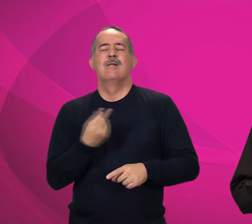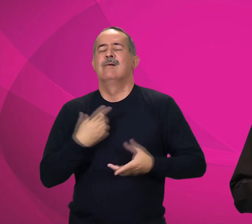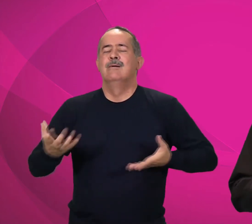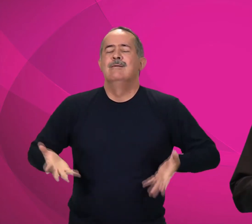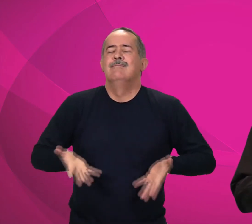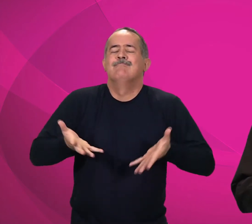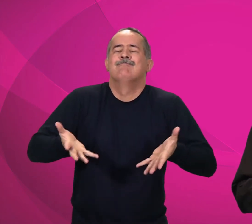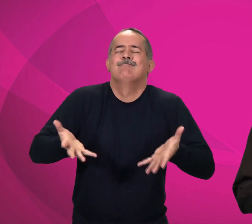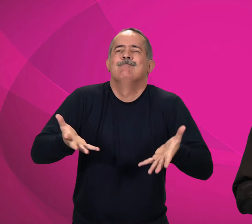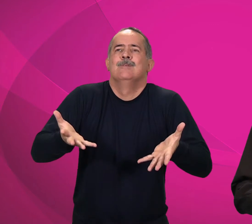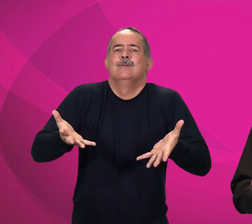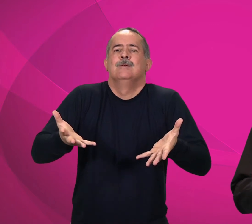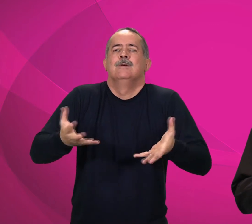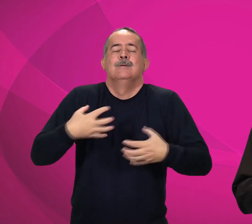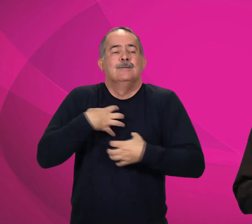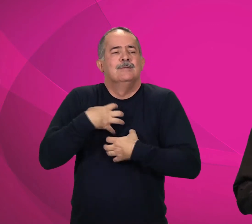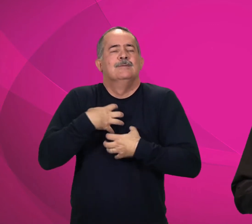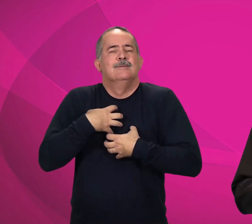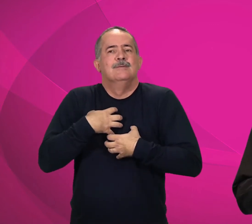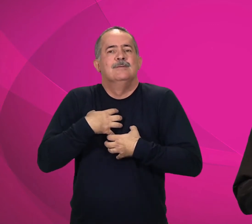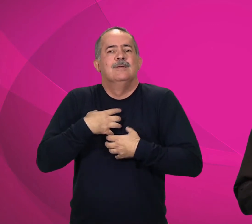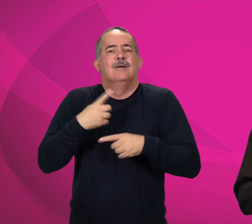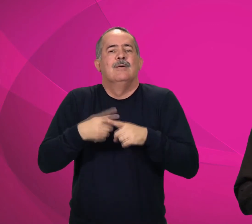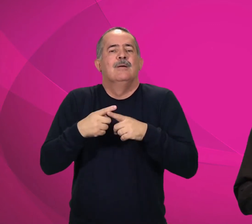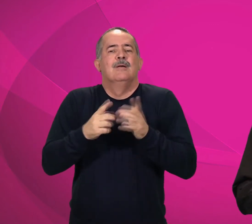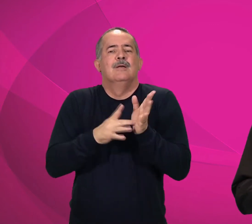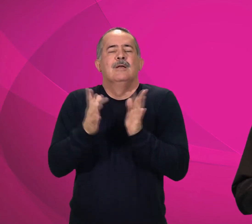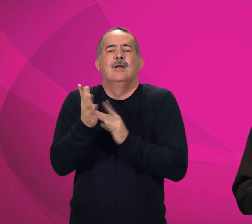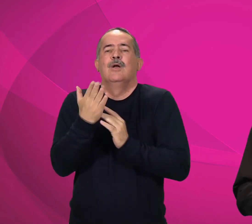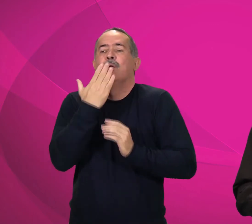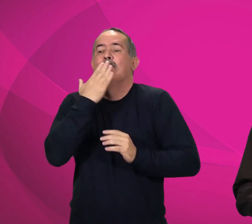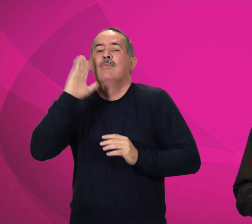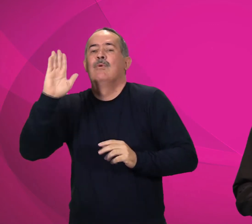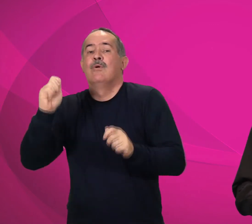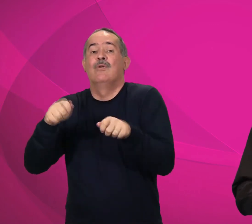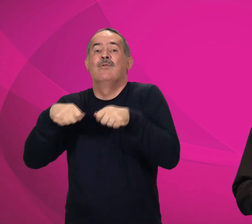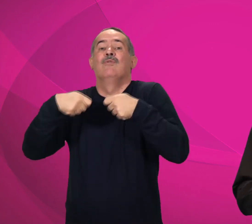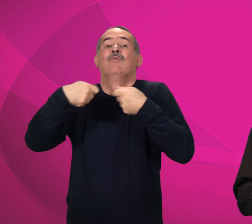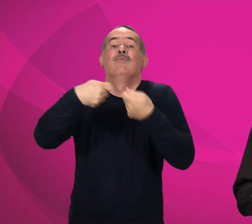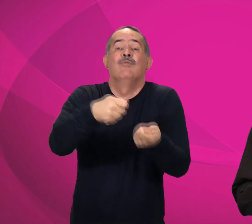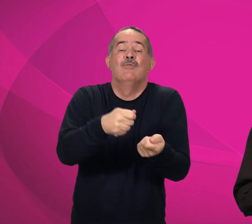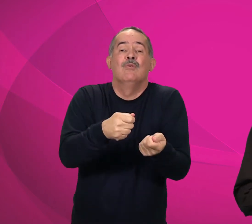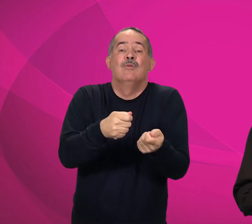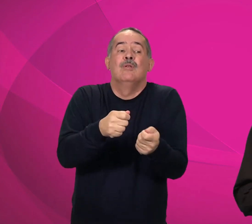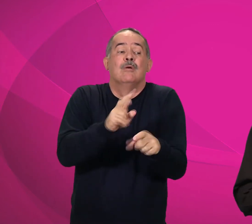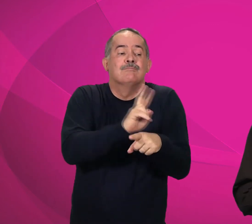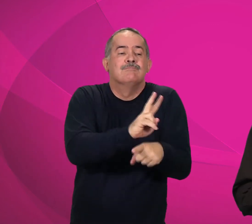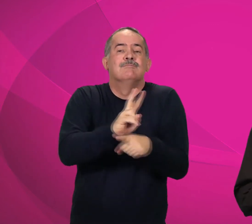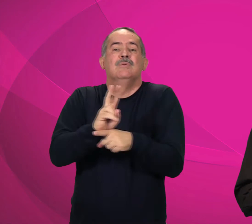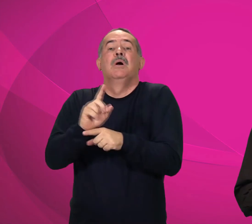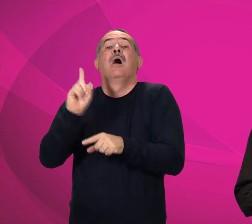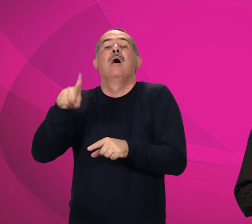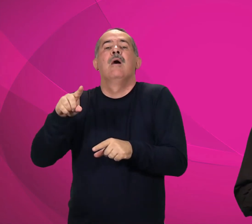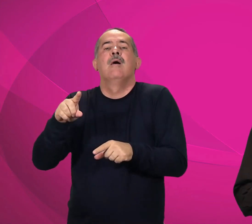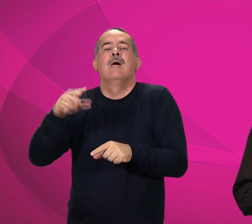quando ouvimos que Jesus prometeu enviar um Defensor, o Espírito Santo,